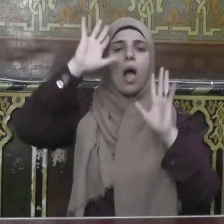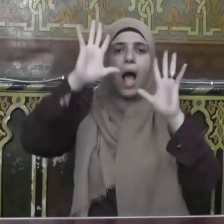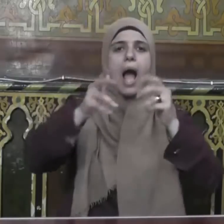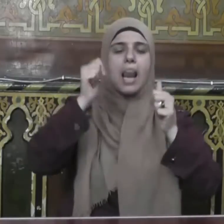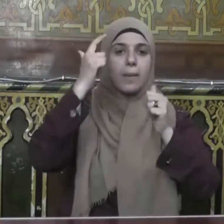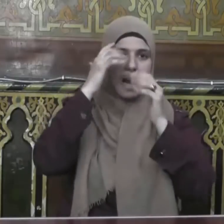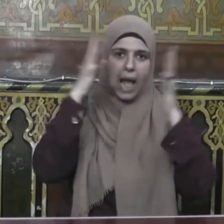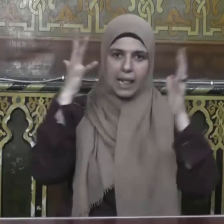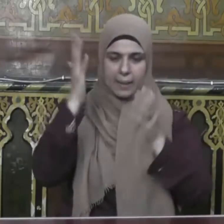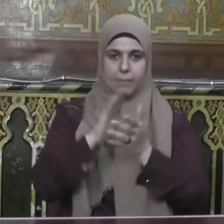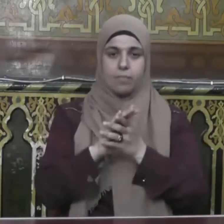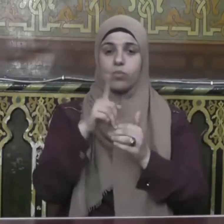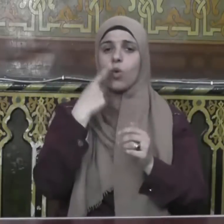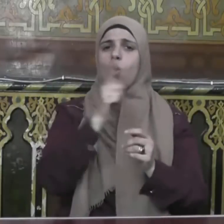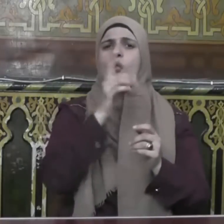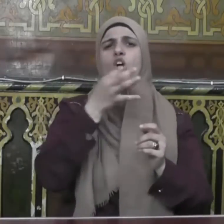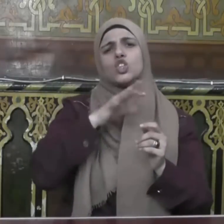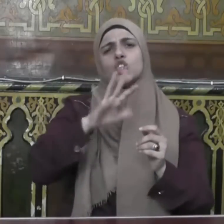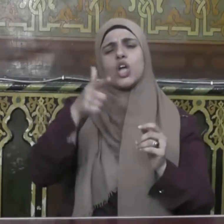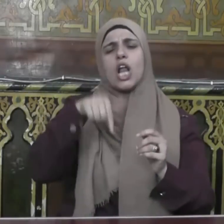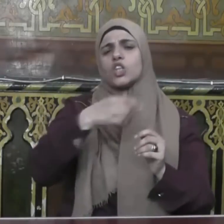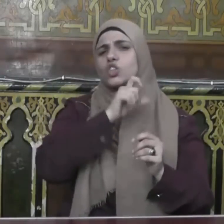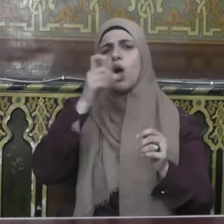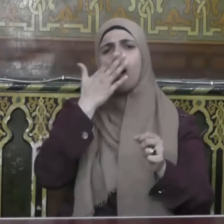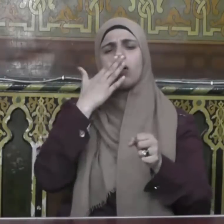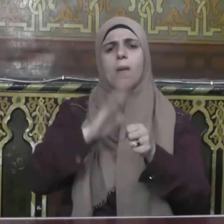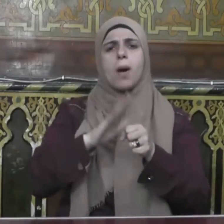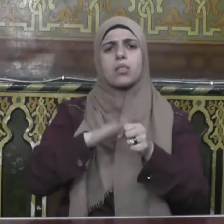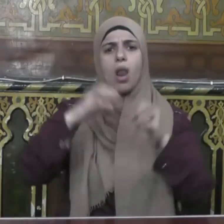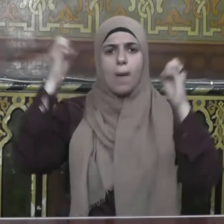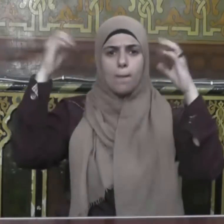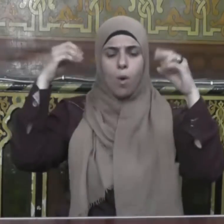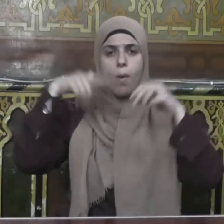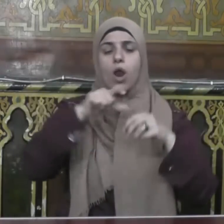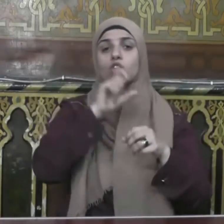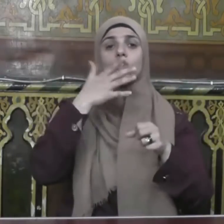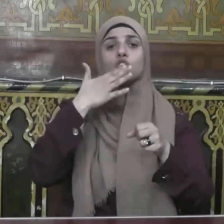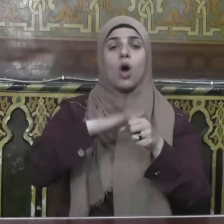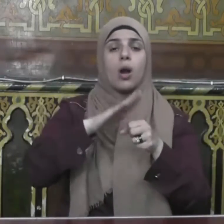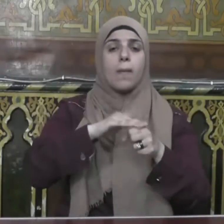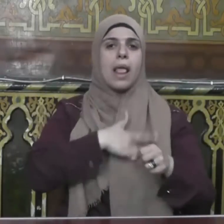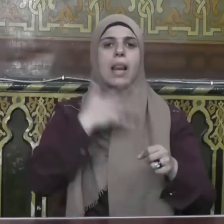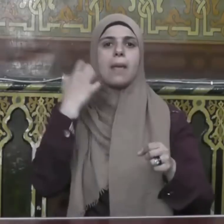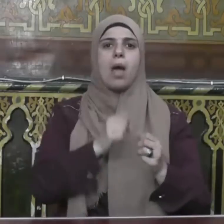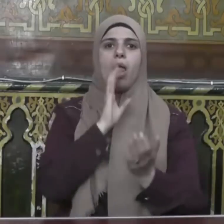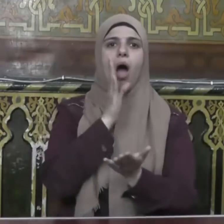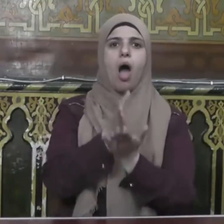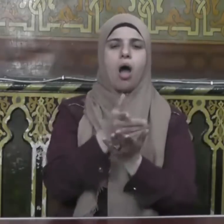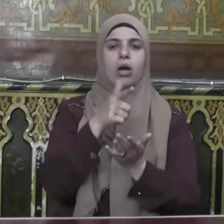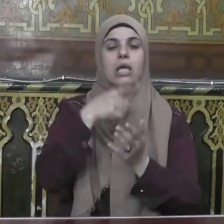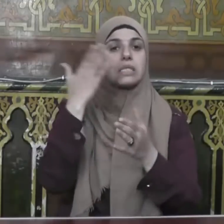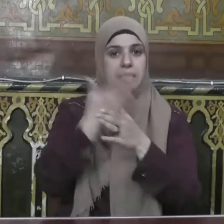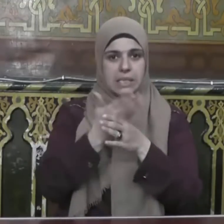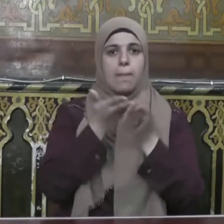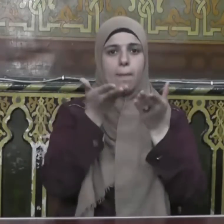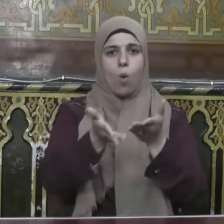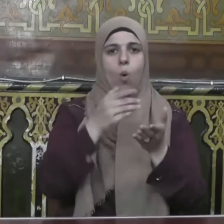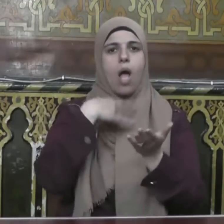ولا شك أن شهر رمضان المبارك شهر الإيمان الحقيقي ولذا بدأت آيات